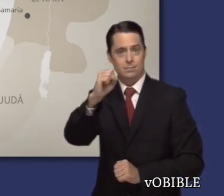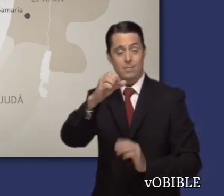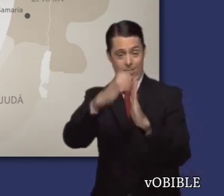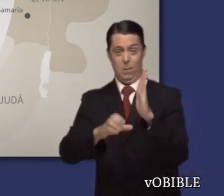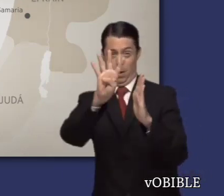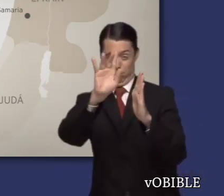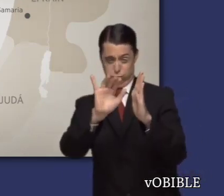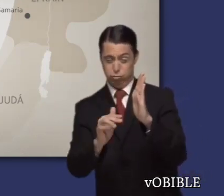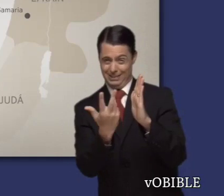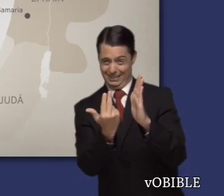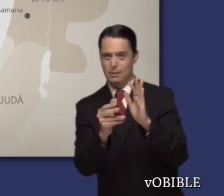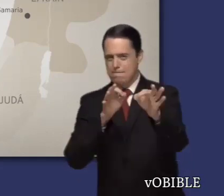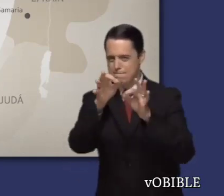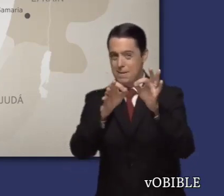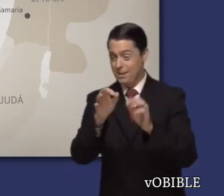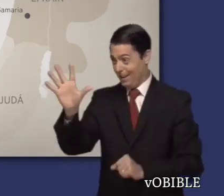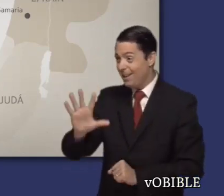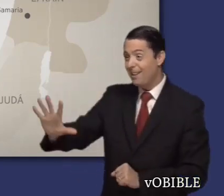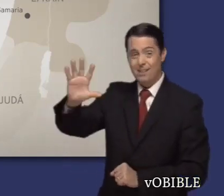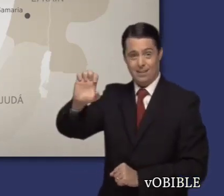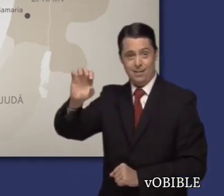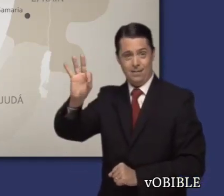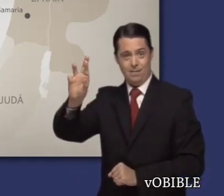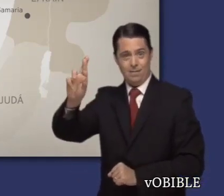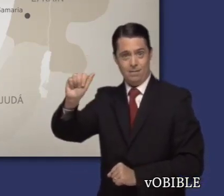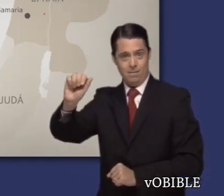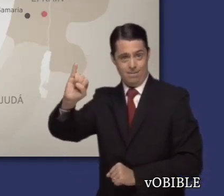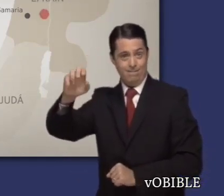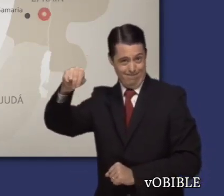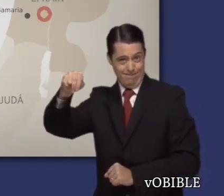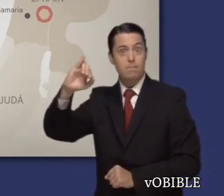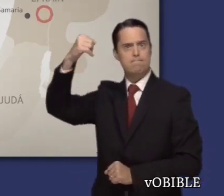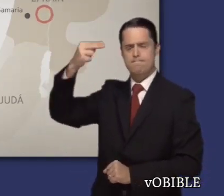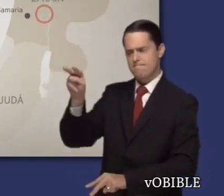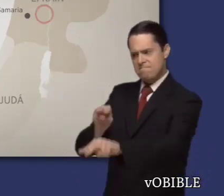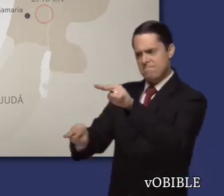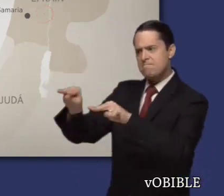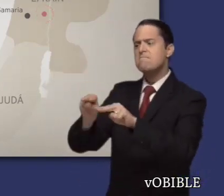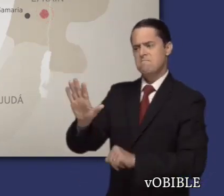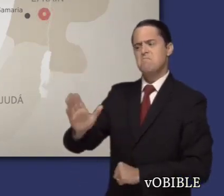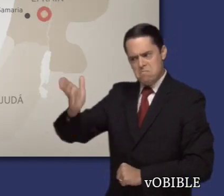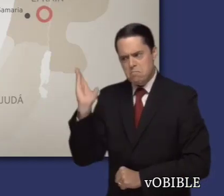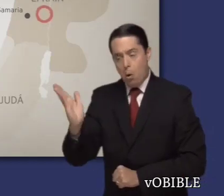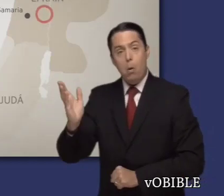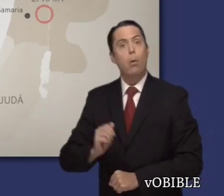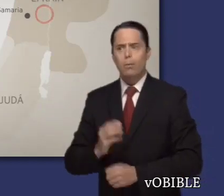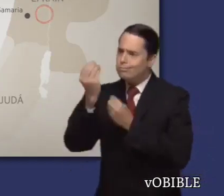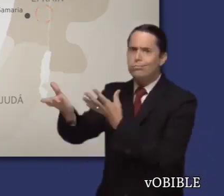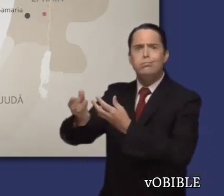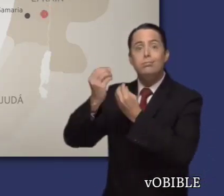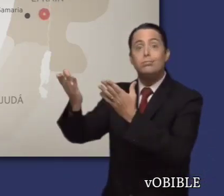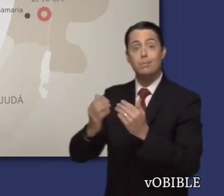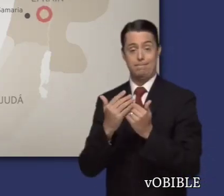Los capítulos 4 a 13 contienen los mensajes de juicio contra la Efraín infiel. Este castigo se